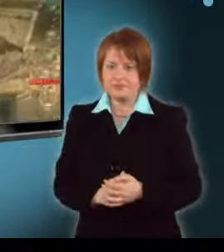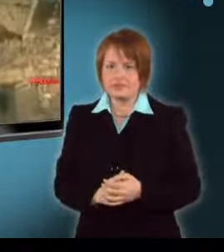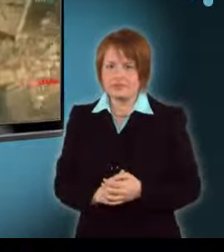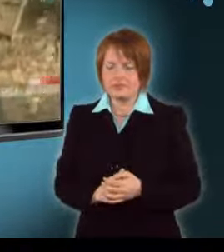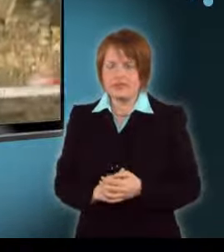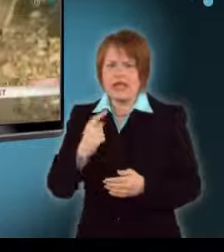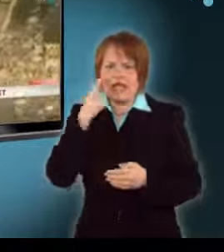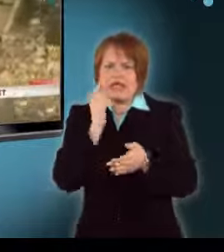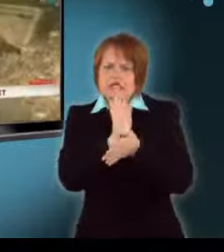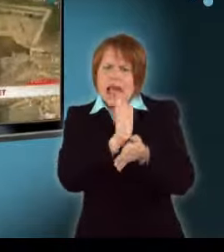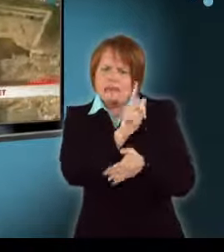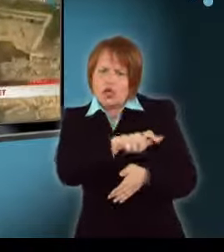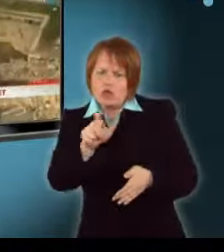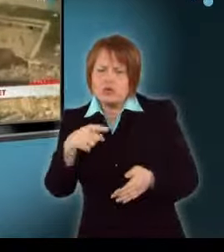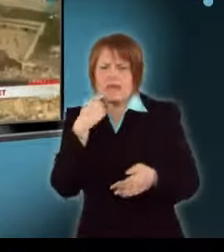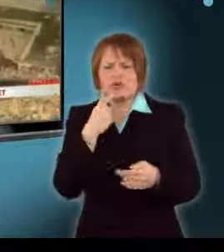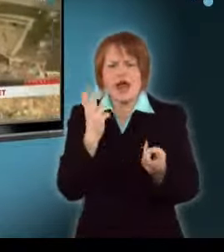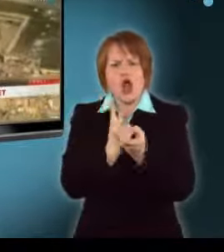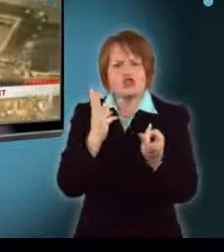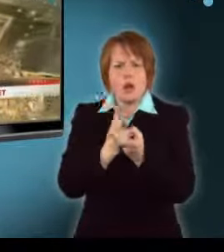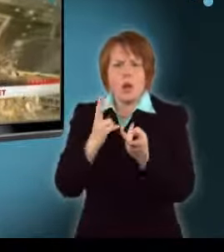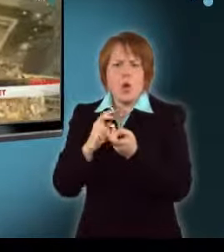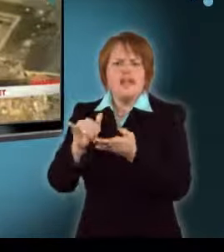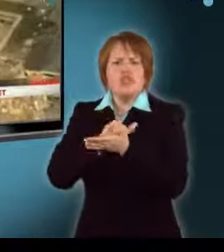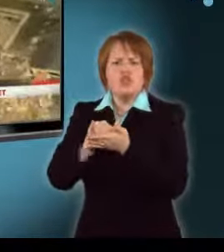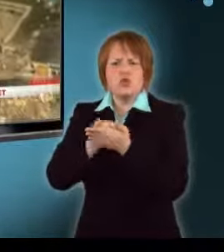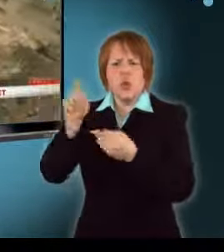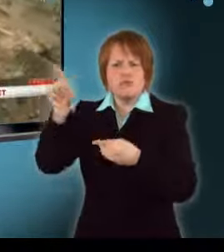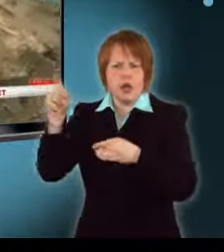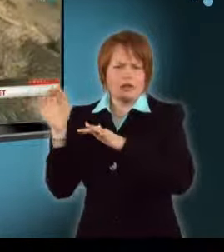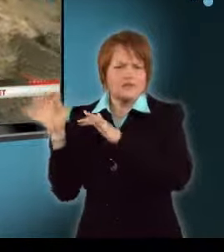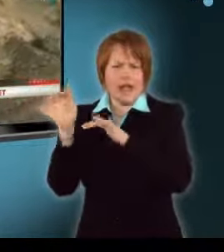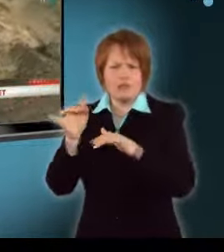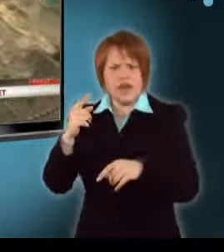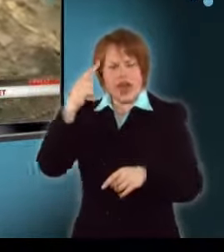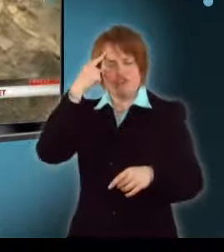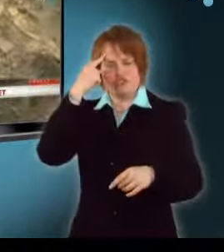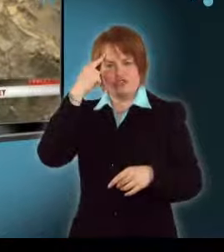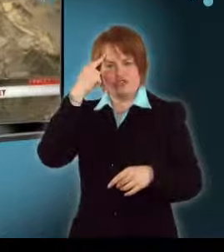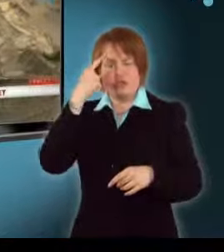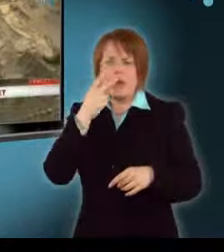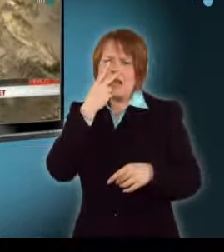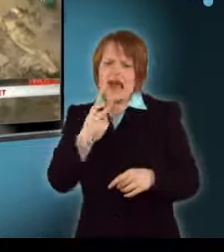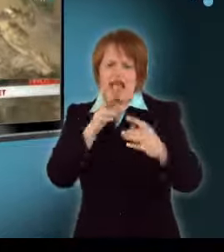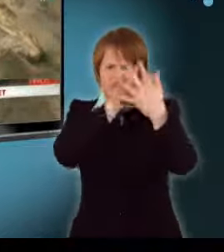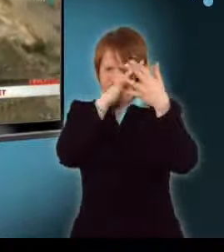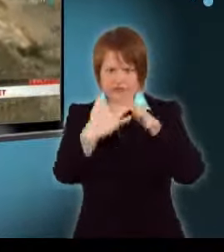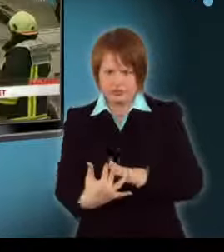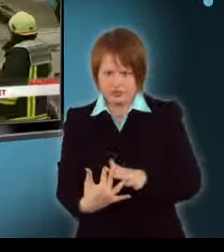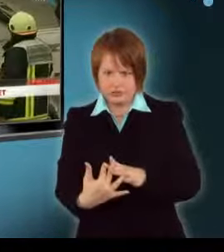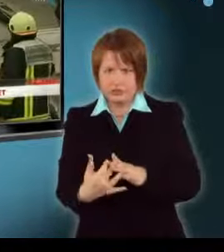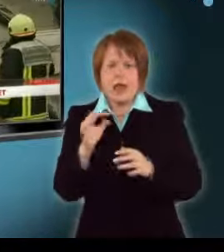A szemtanúknak a 2001. szeptember 11-ei New Yorki terrortámadás jutott eszükbe a tegnapi Kölni házomlás láttán.